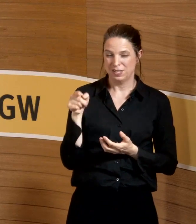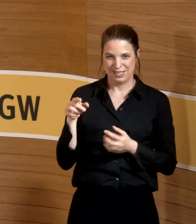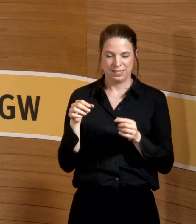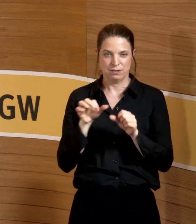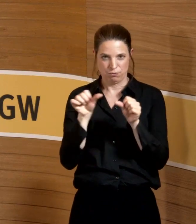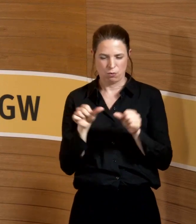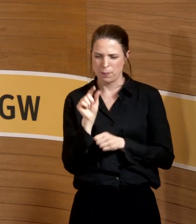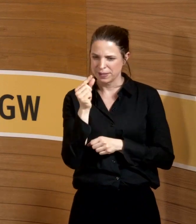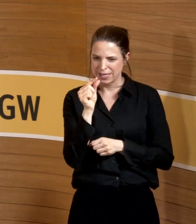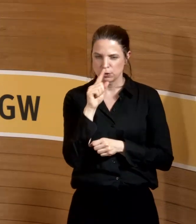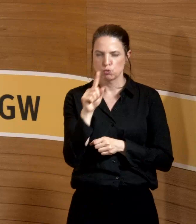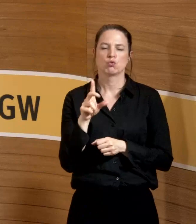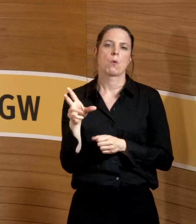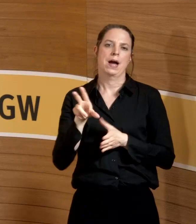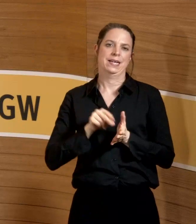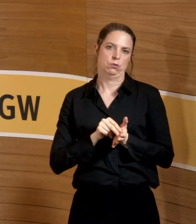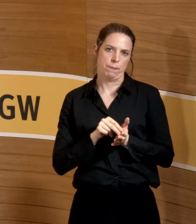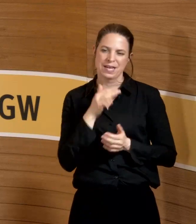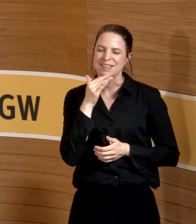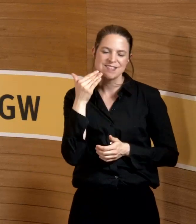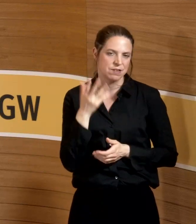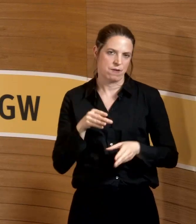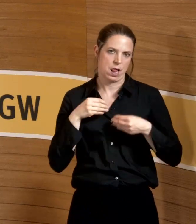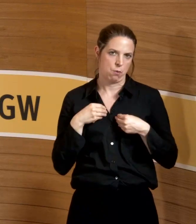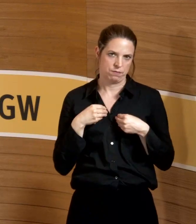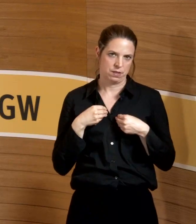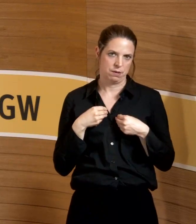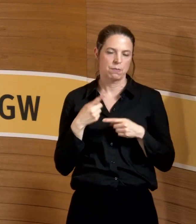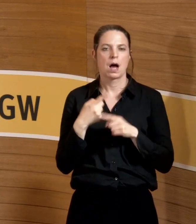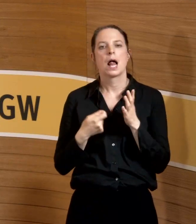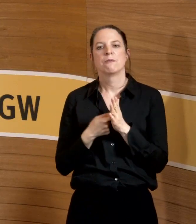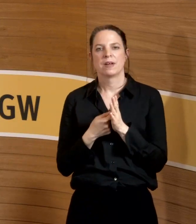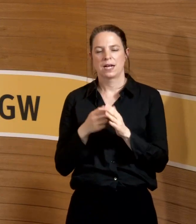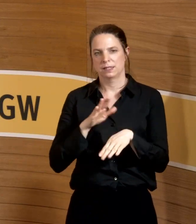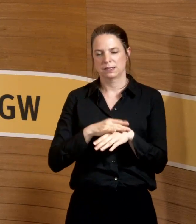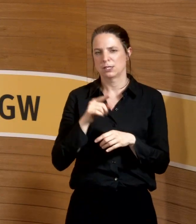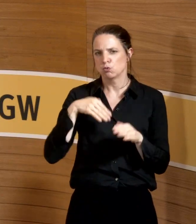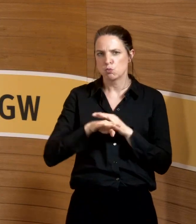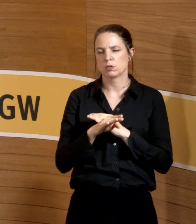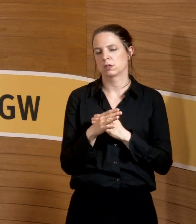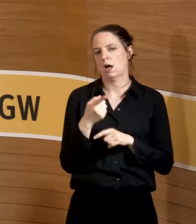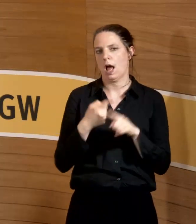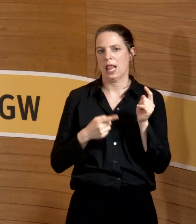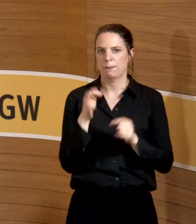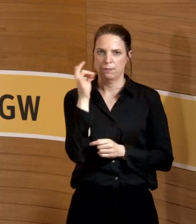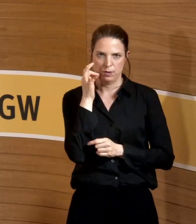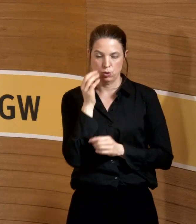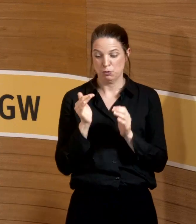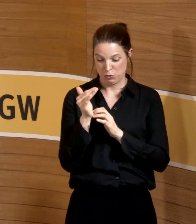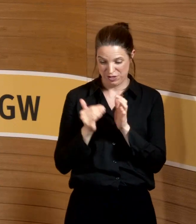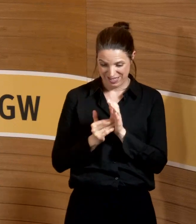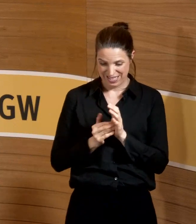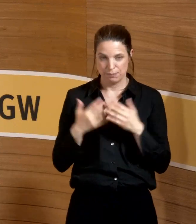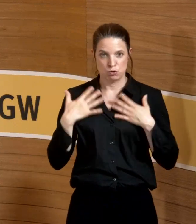Form überhaupt nur resorbiert, hat eine Halbwertszeit von weniger als einer Minute, kann überhaupt nichts systemisch im Körper